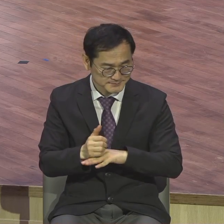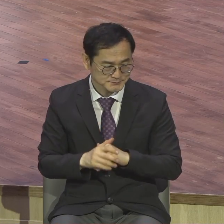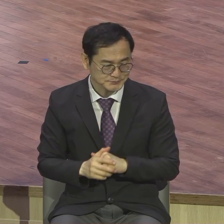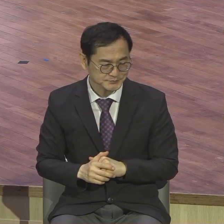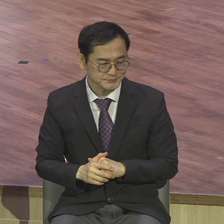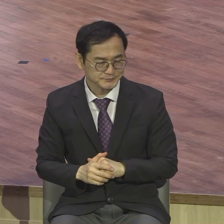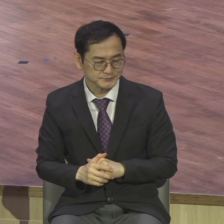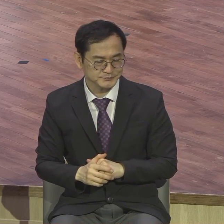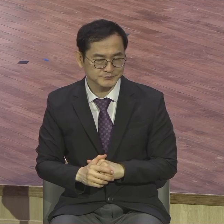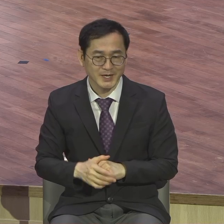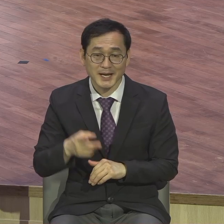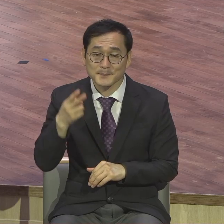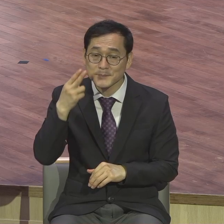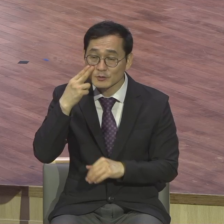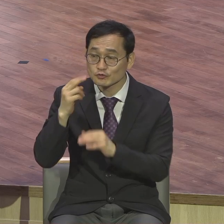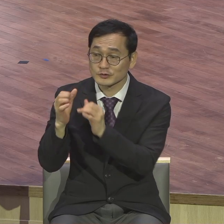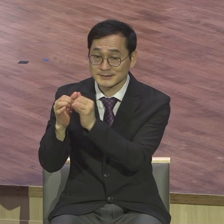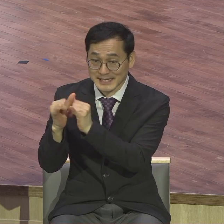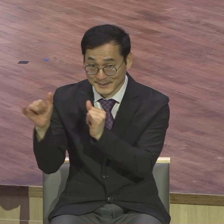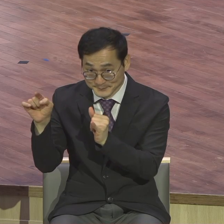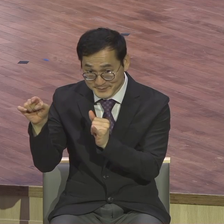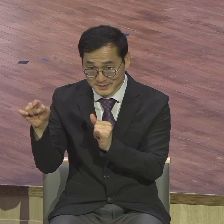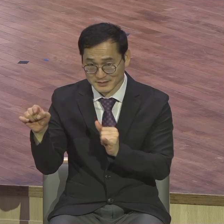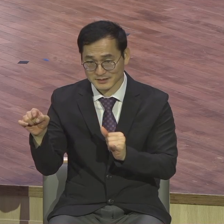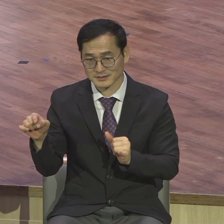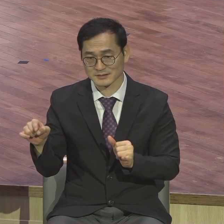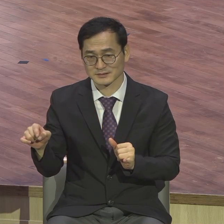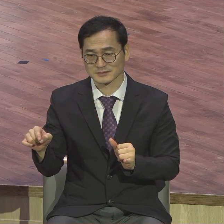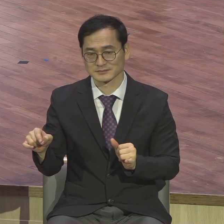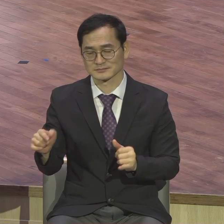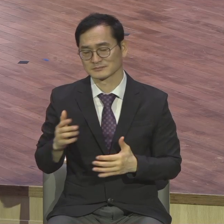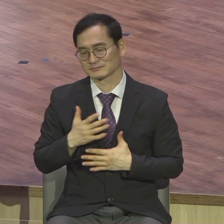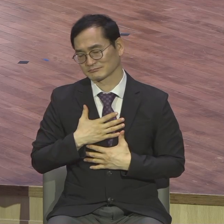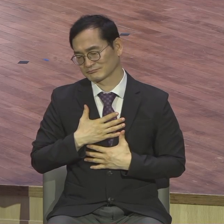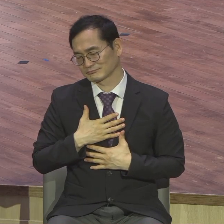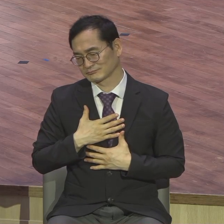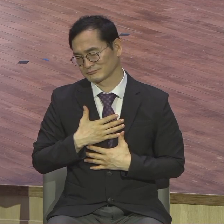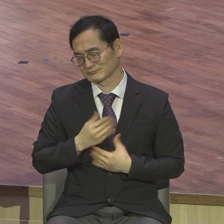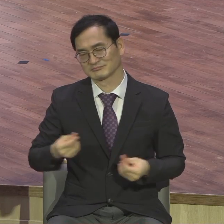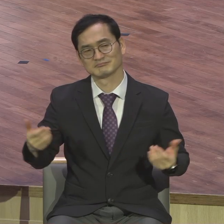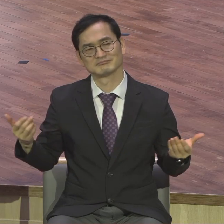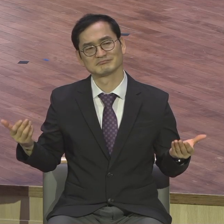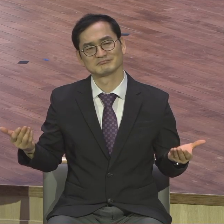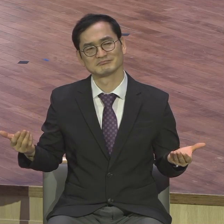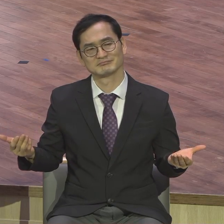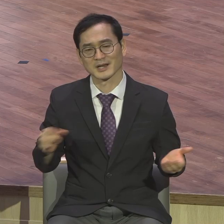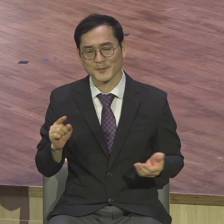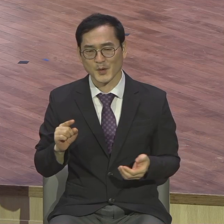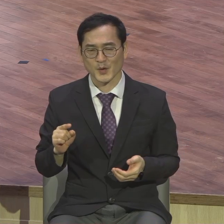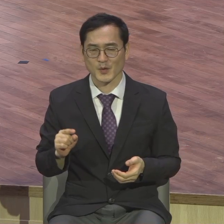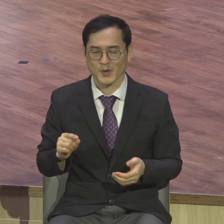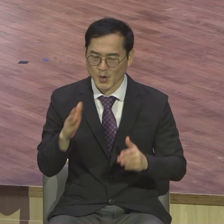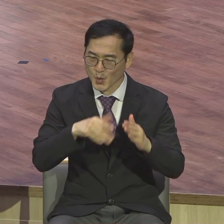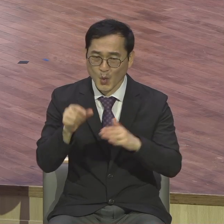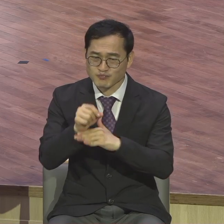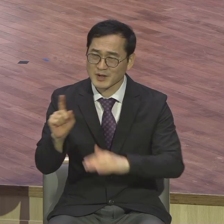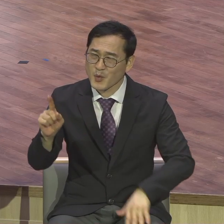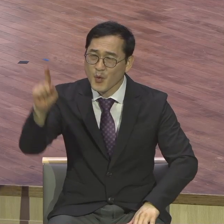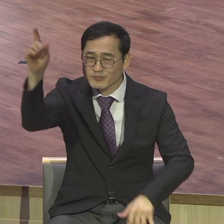미국인들은 무사 안일주의에 빠져 대충 일하는 관료들을 일컬해서 미스터 하딩이라고